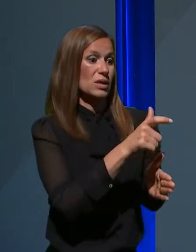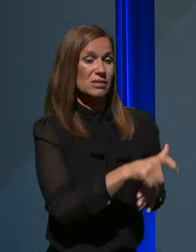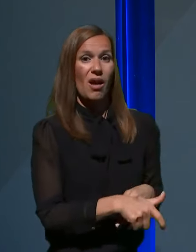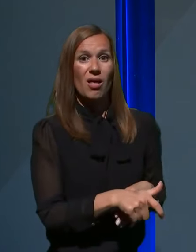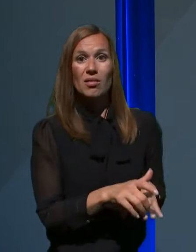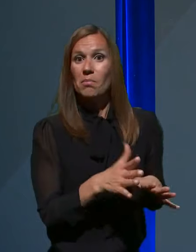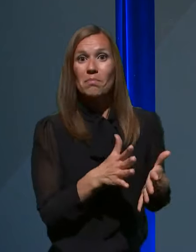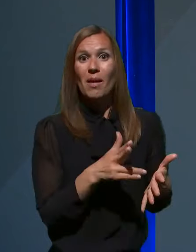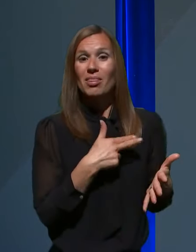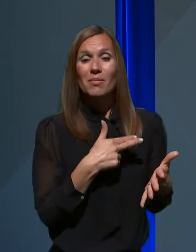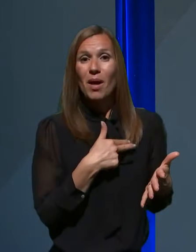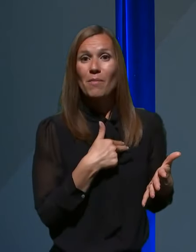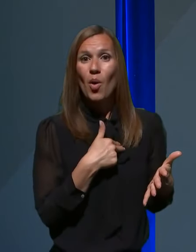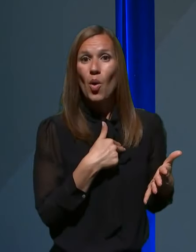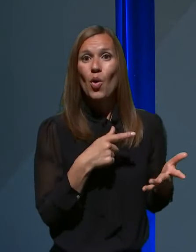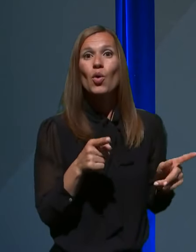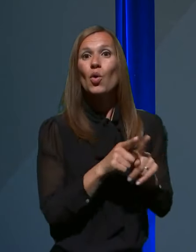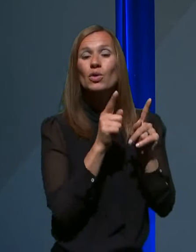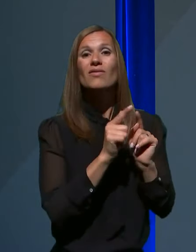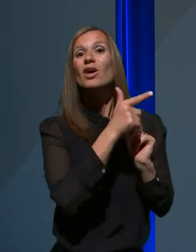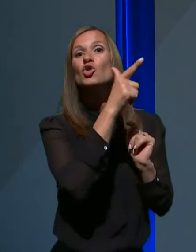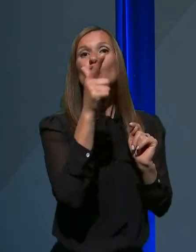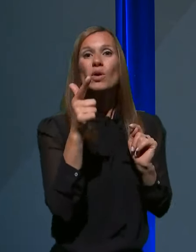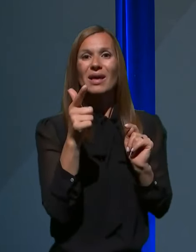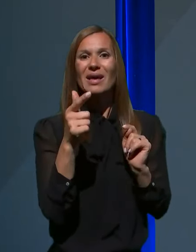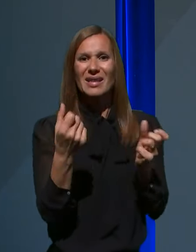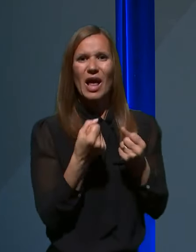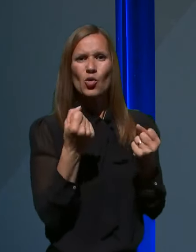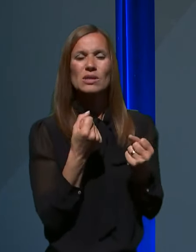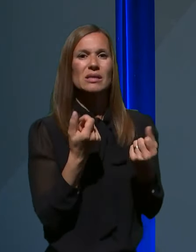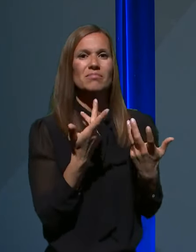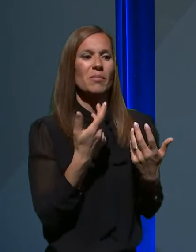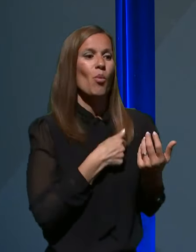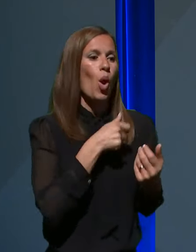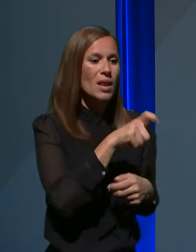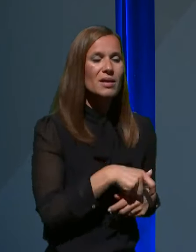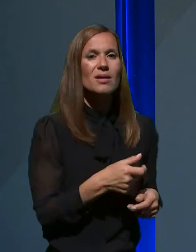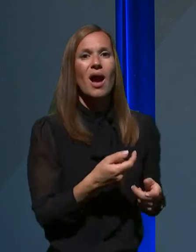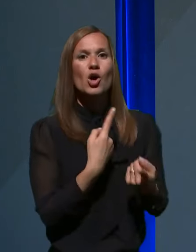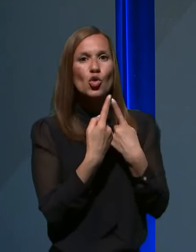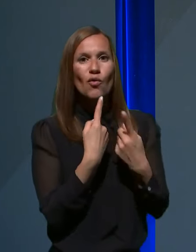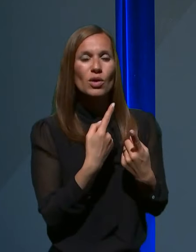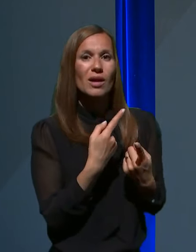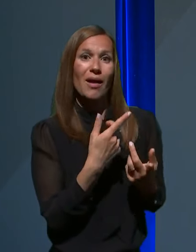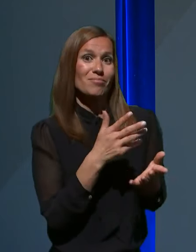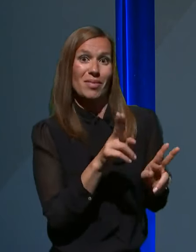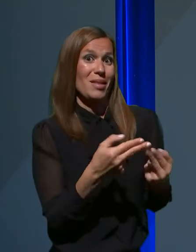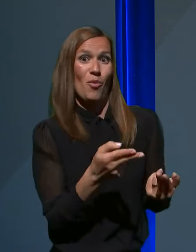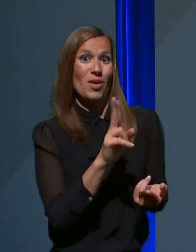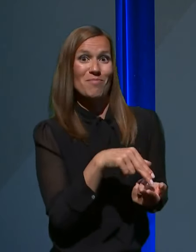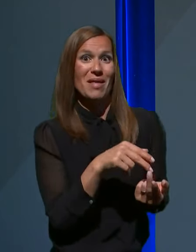drugih dejavnosti, bovnika, sogovornika ali kogarkol že, ki ima pač to zaščitno opremo lahko.